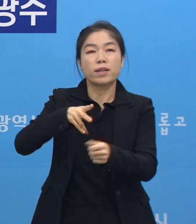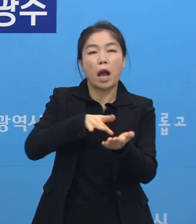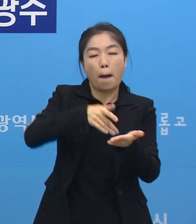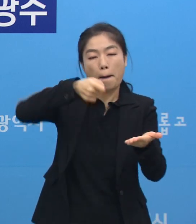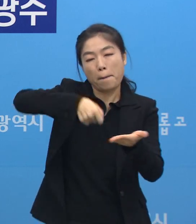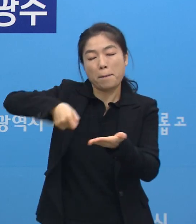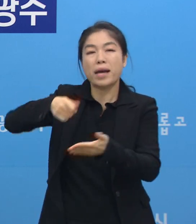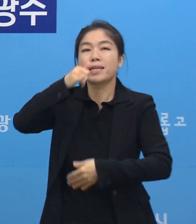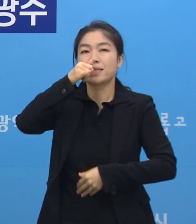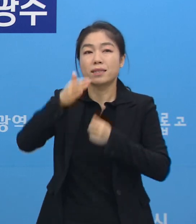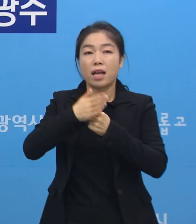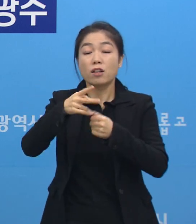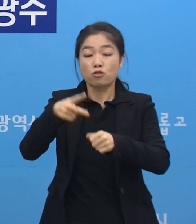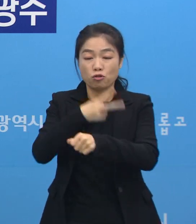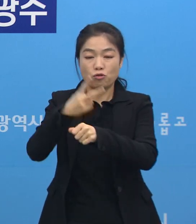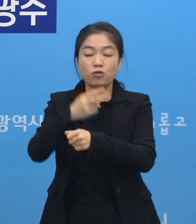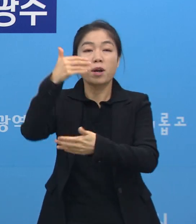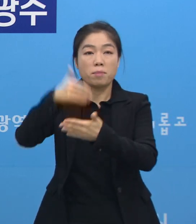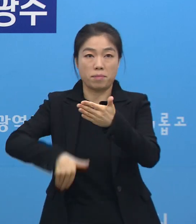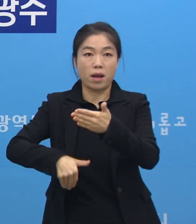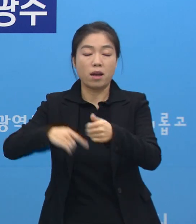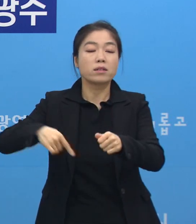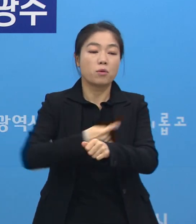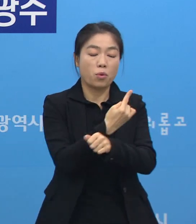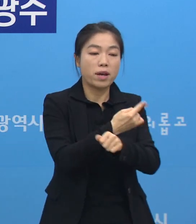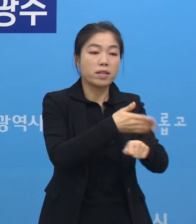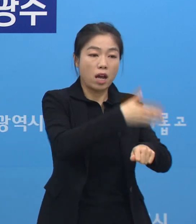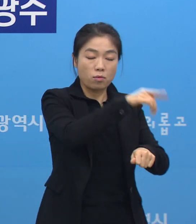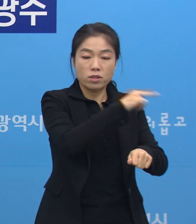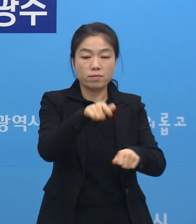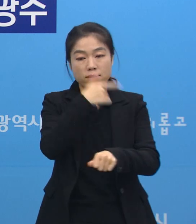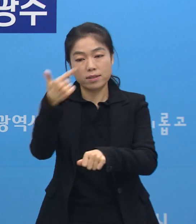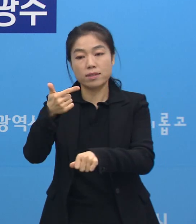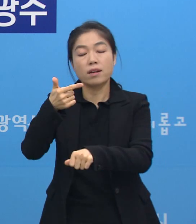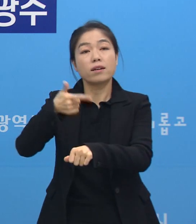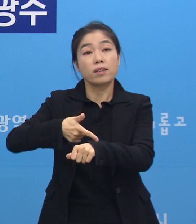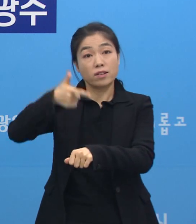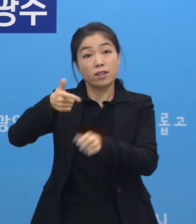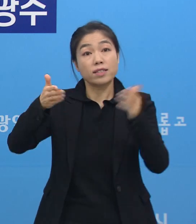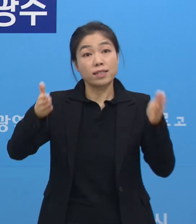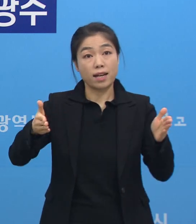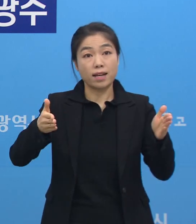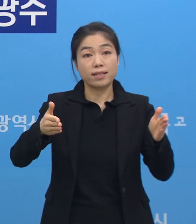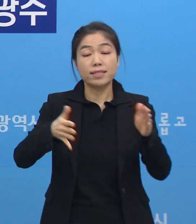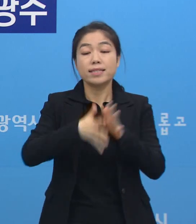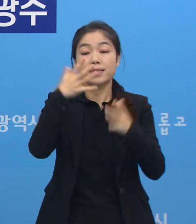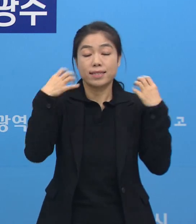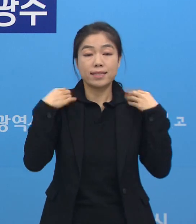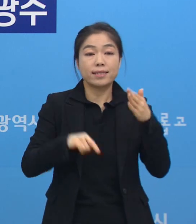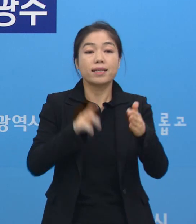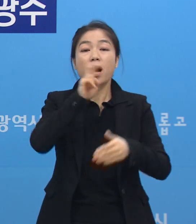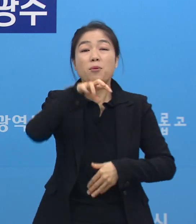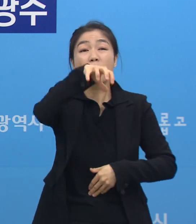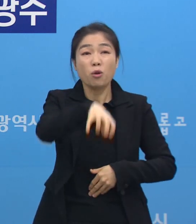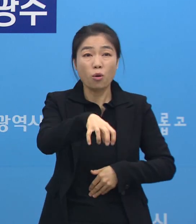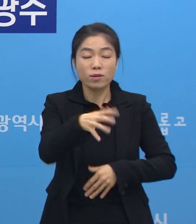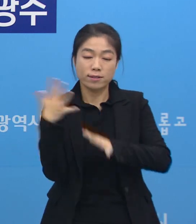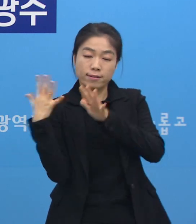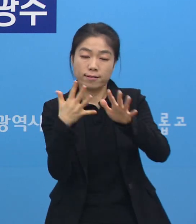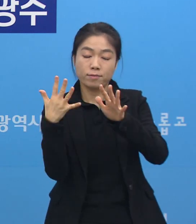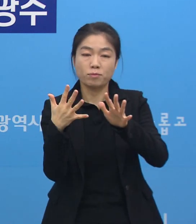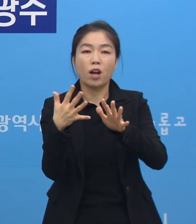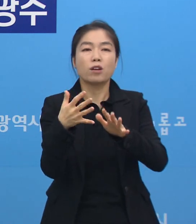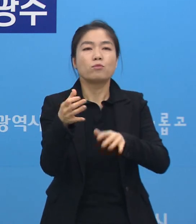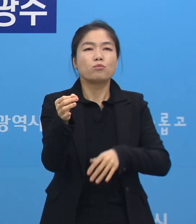그 시간만 제외하고 아무때든 9시부터 6시까지 시청 야외음악당이면 시민 누구나 익명,